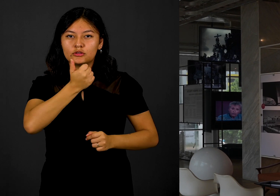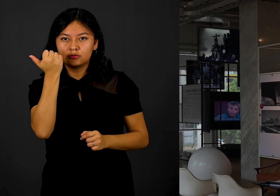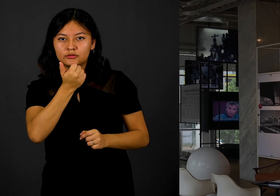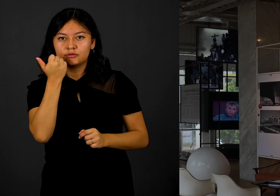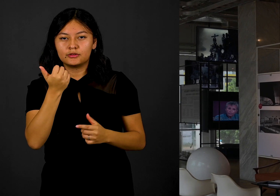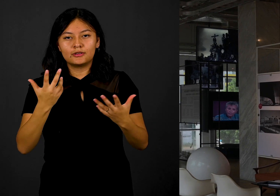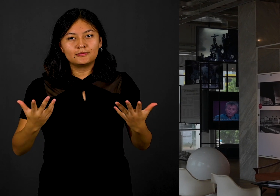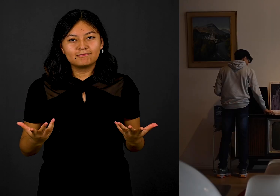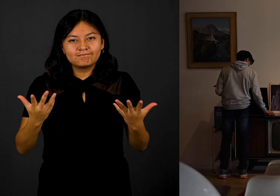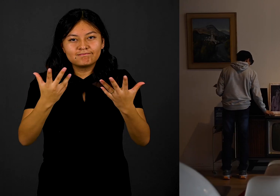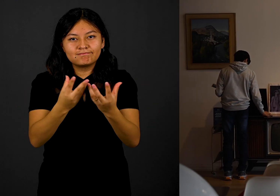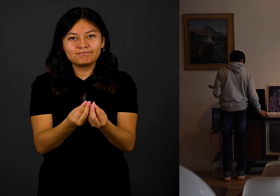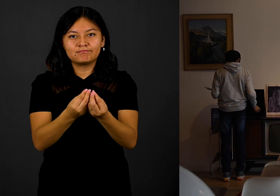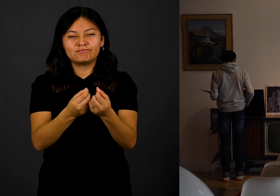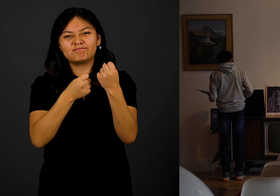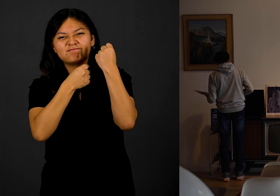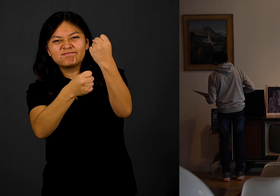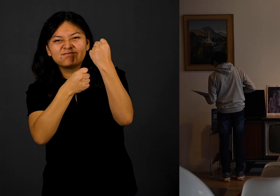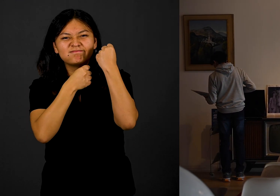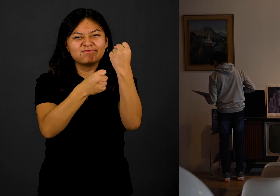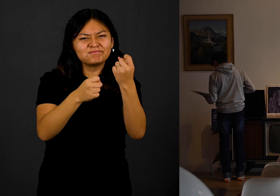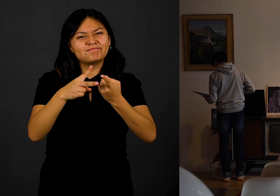en México en 1968.